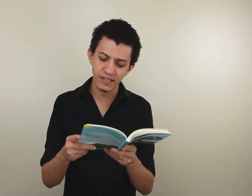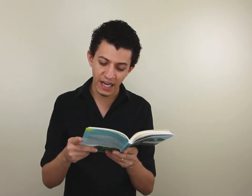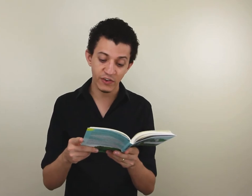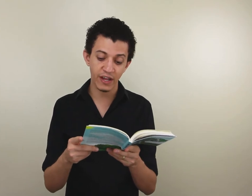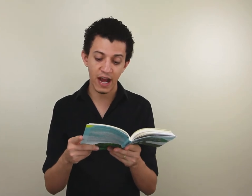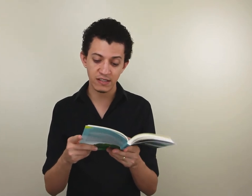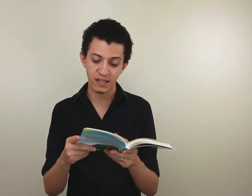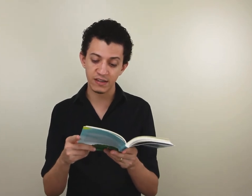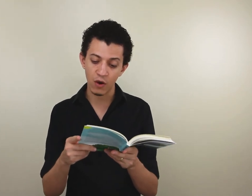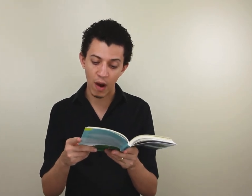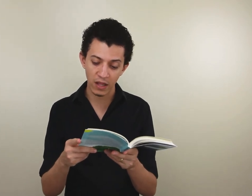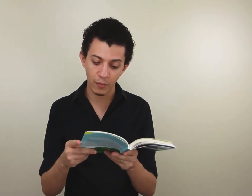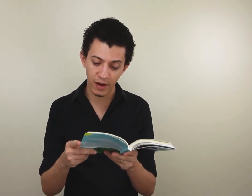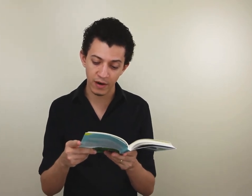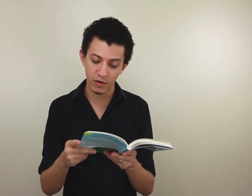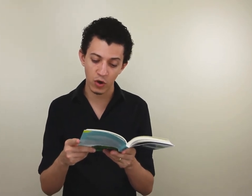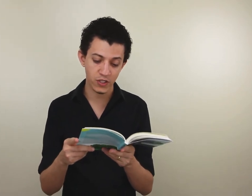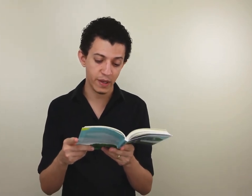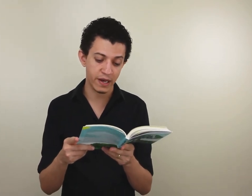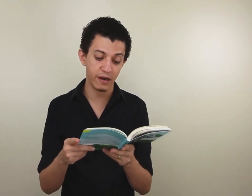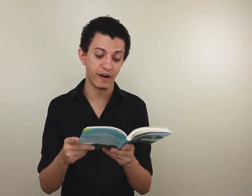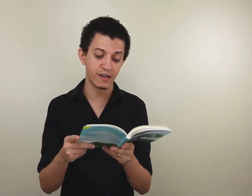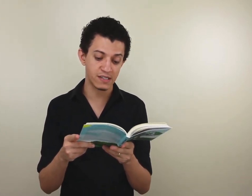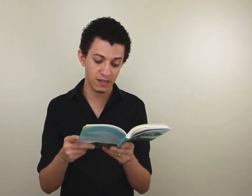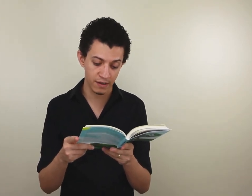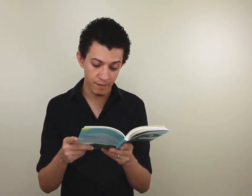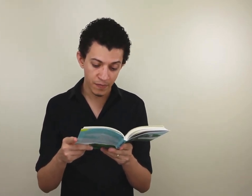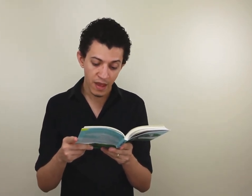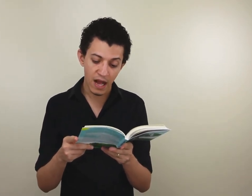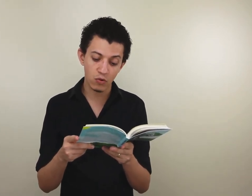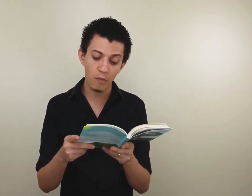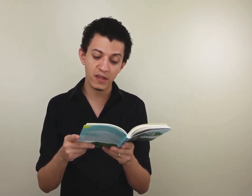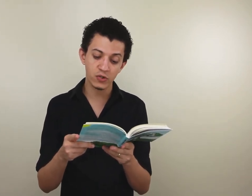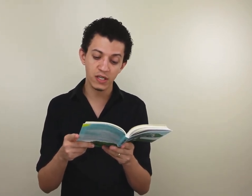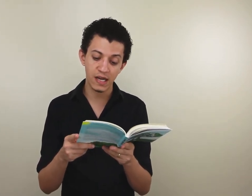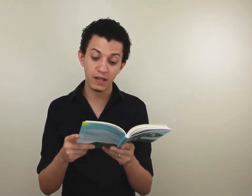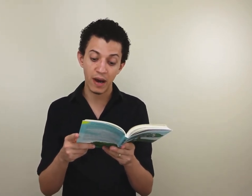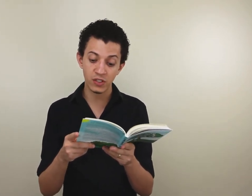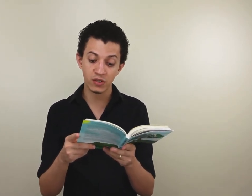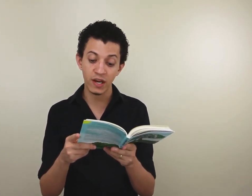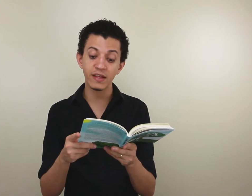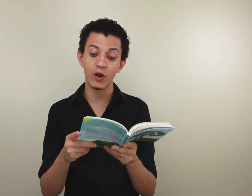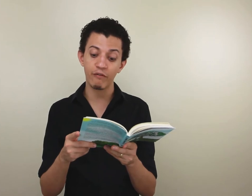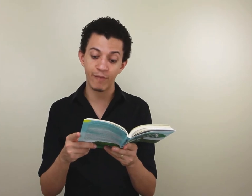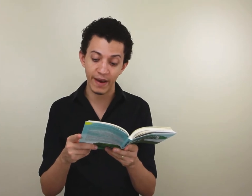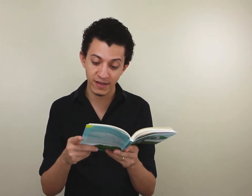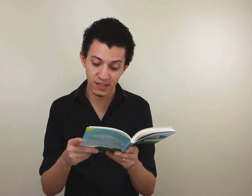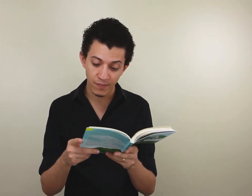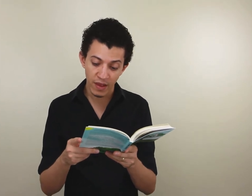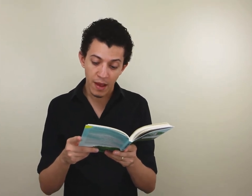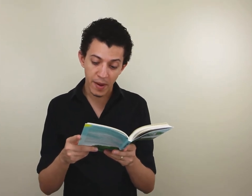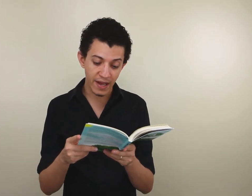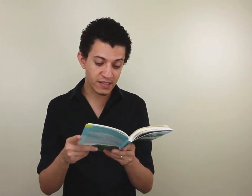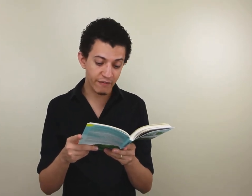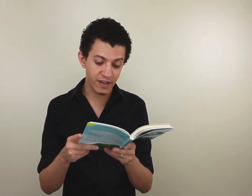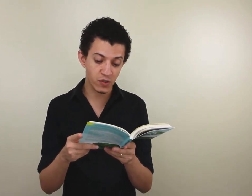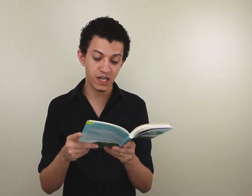sinais, foi criado em 74 pela norte-americana Vara de Santa, atualmente utilizada em mais de 39 países para escrever suas